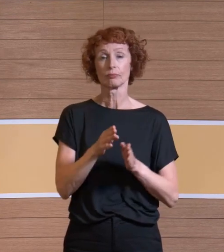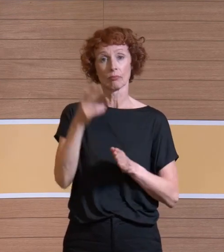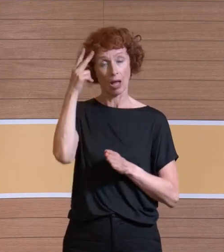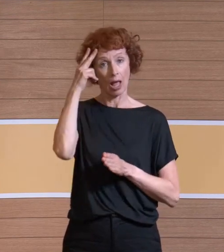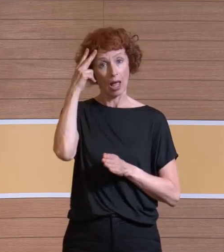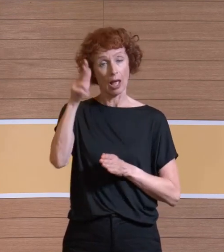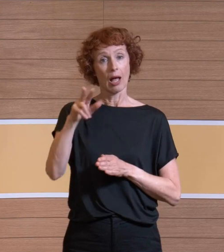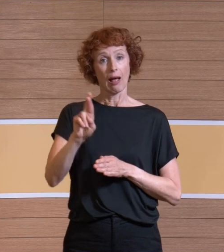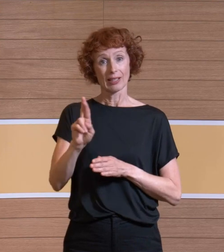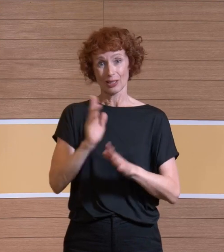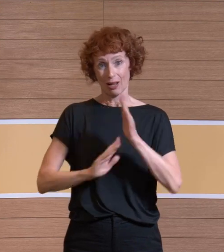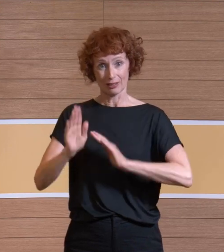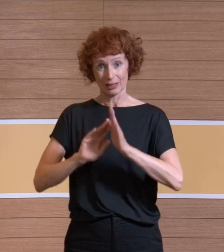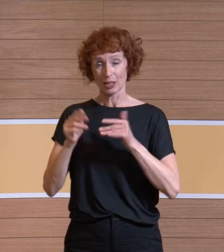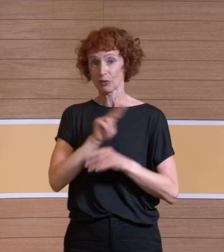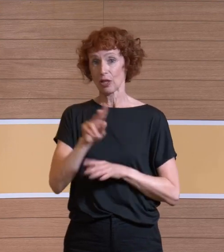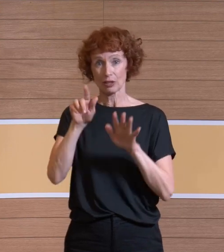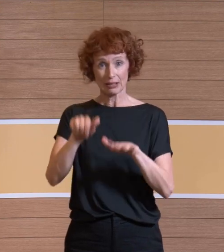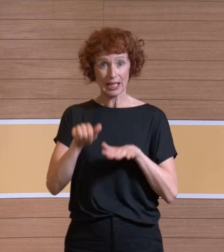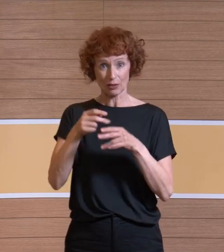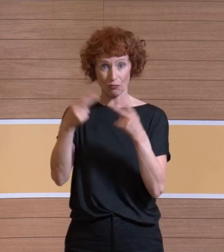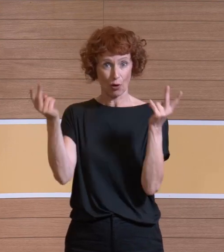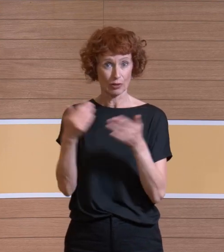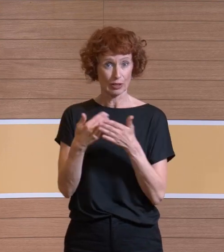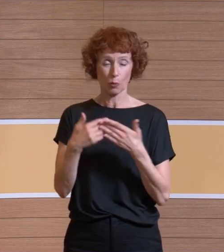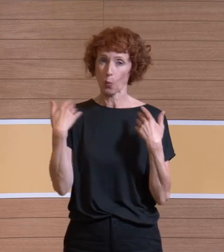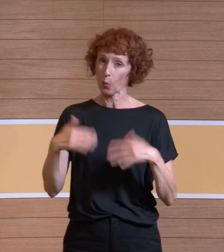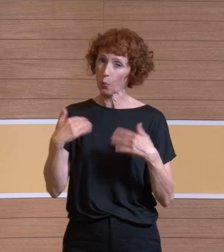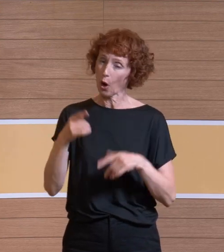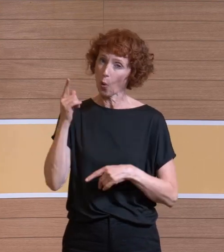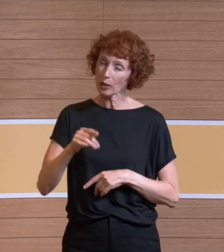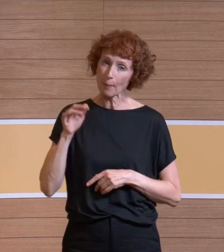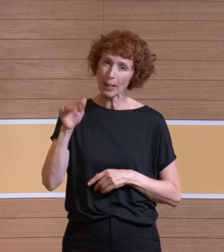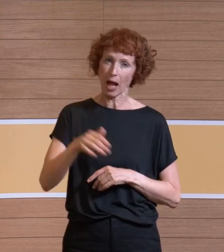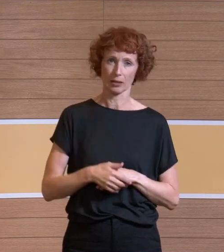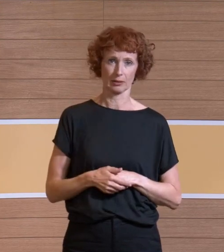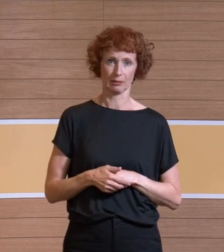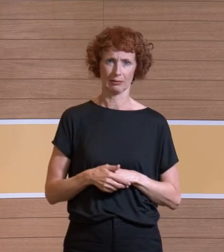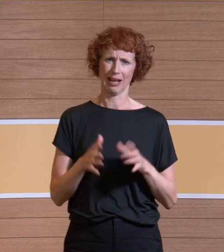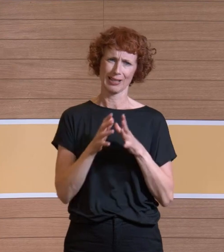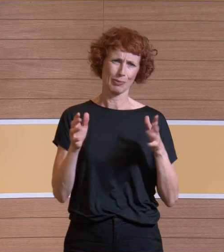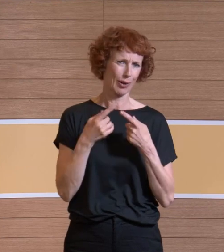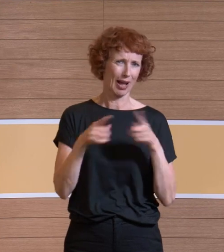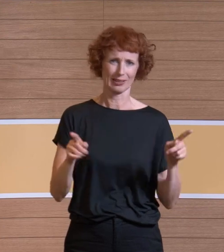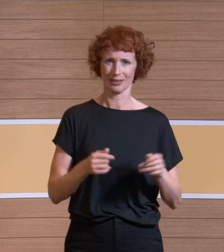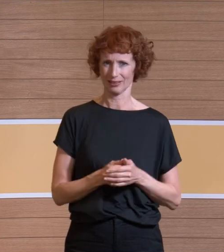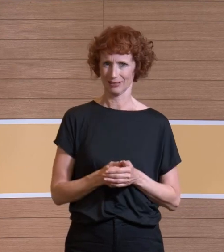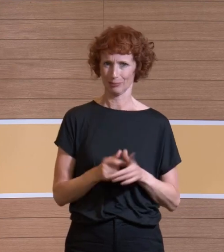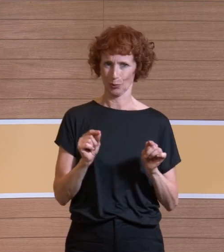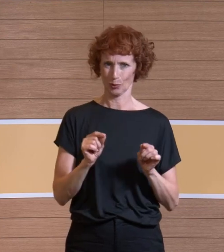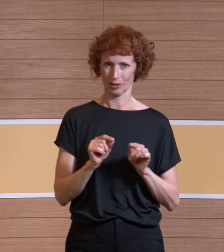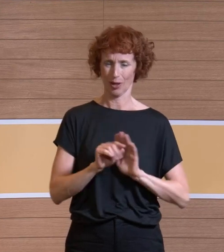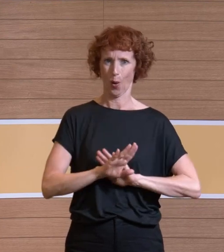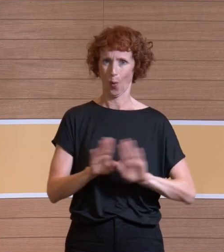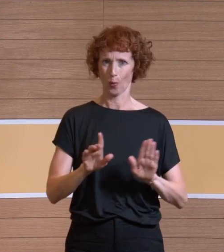2016 publiziert hat, das waren 100 Milliarden. Also eine ganz andere Dimension, auch ohne logarithmisches Denken